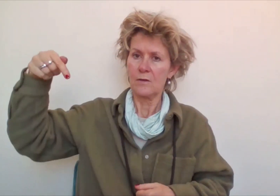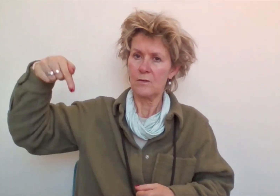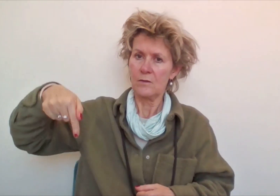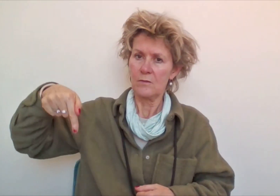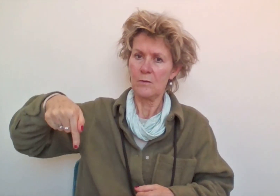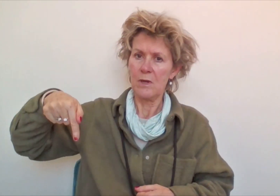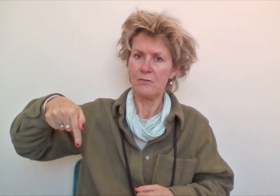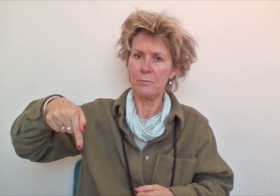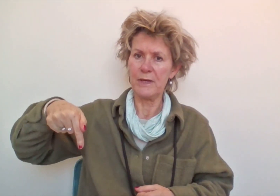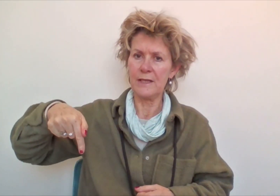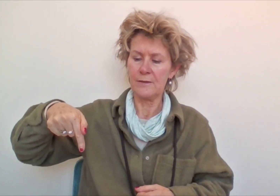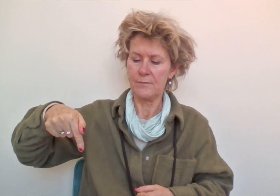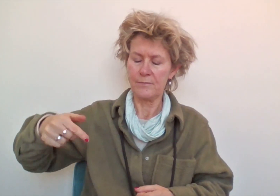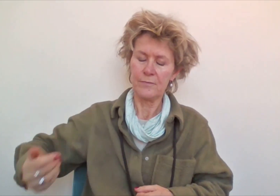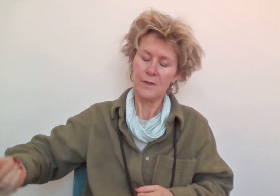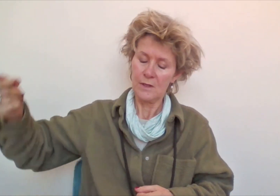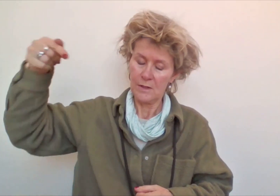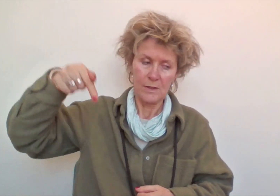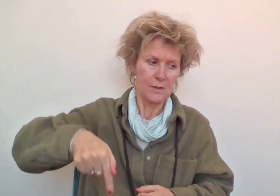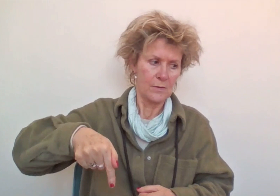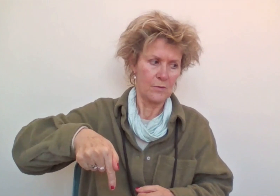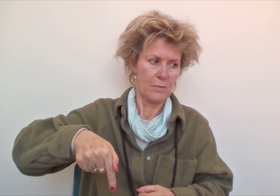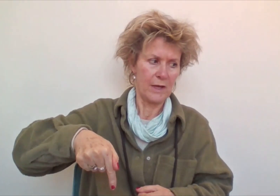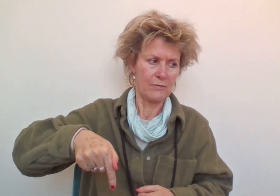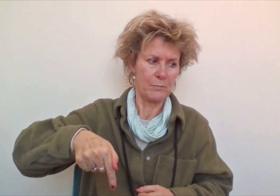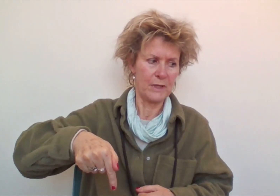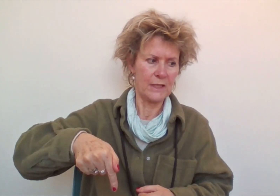We blijven binnen. We blijven binnen.